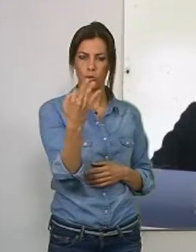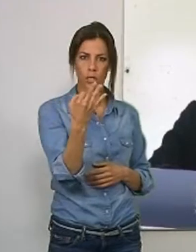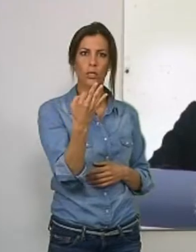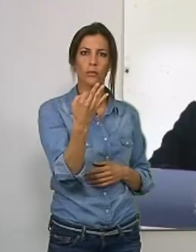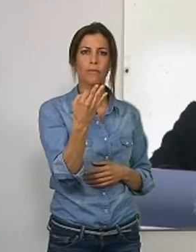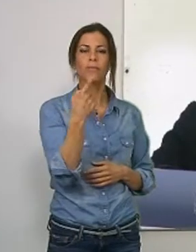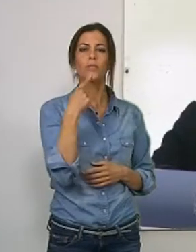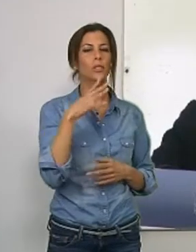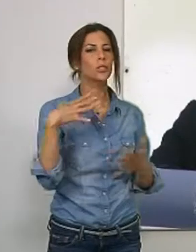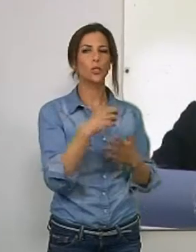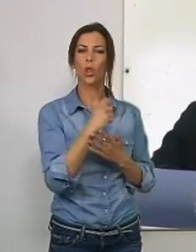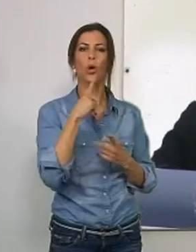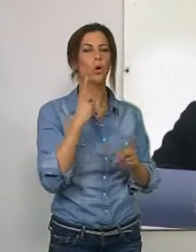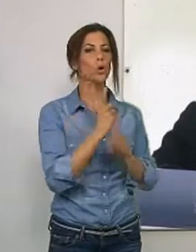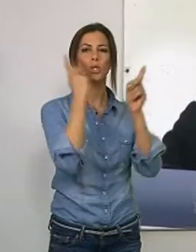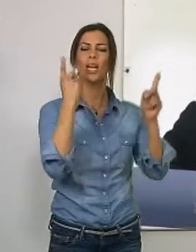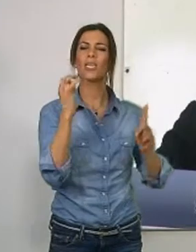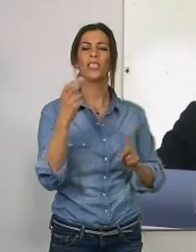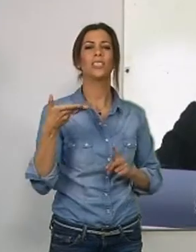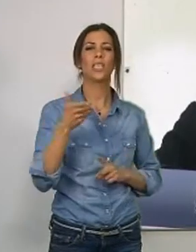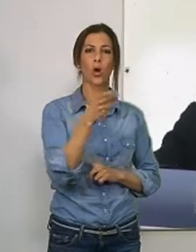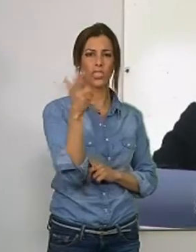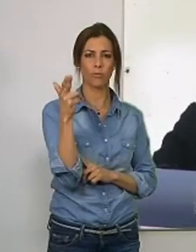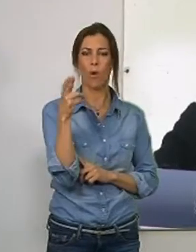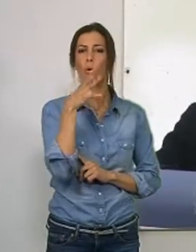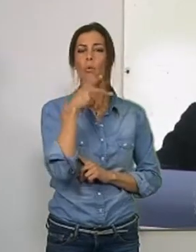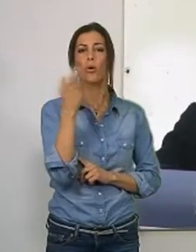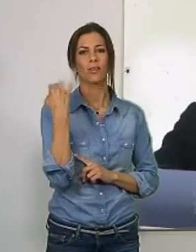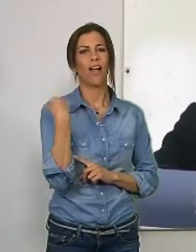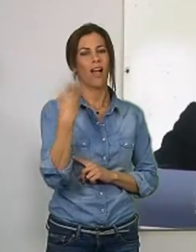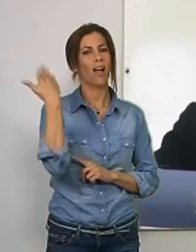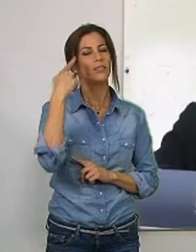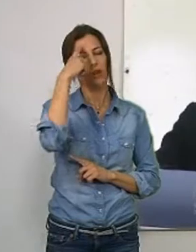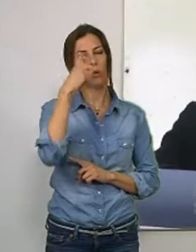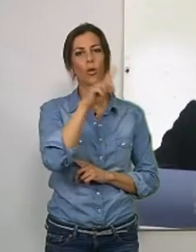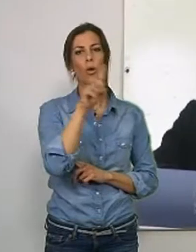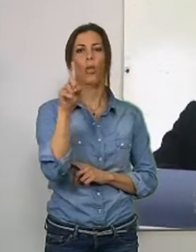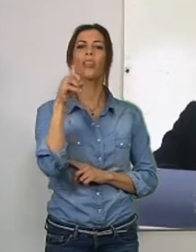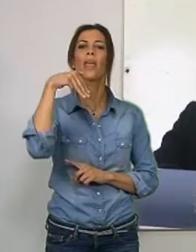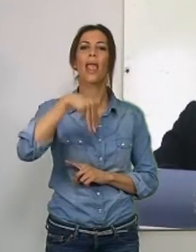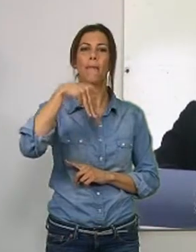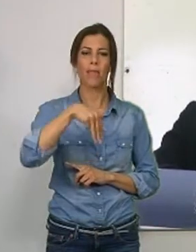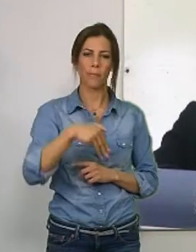respuesta a un ánimo en contra del terrorismo de la ciudadanía tras el atentado del 11M.